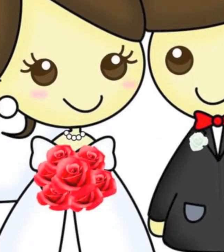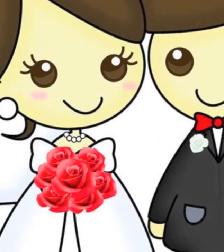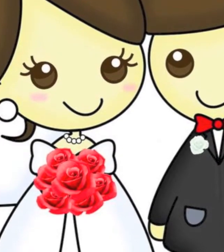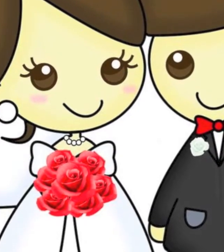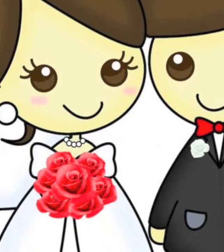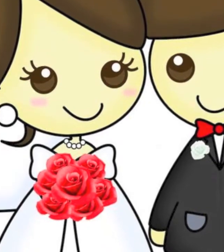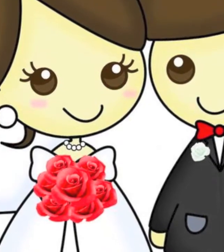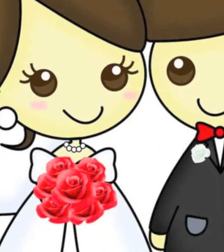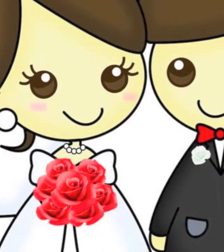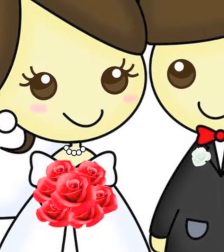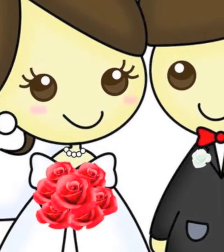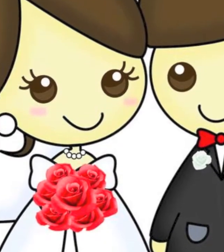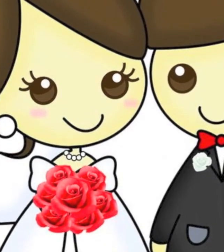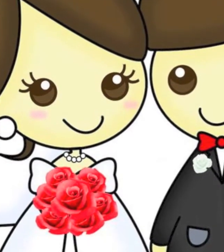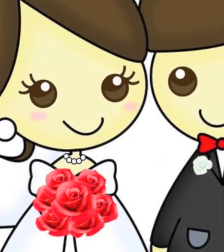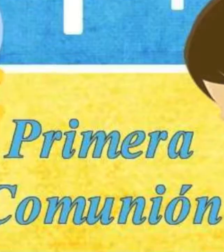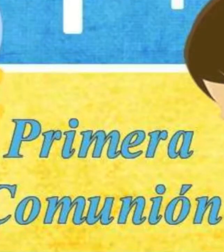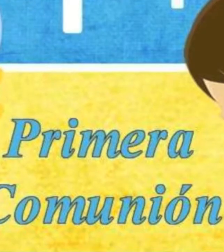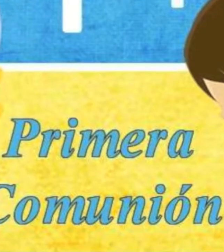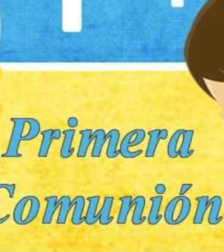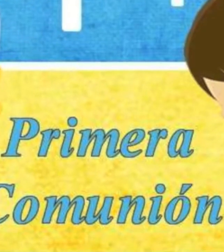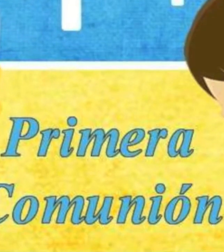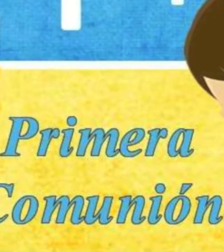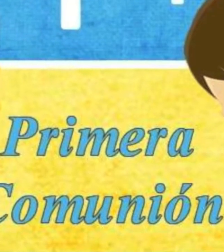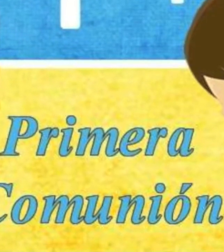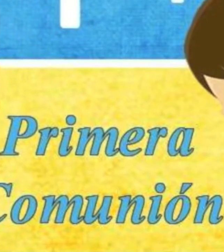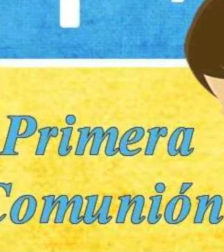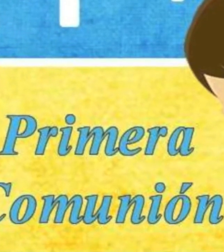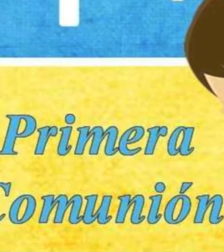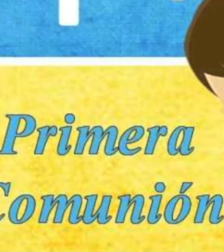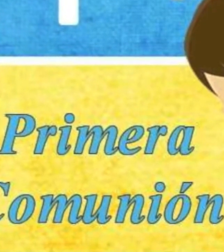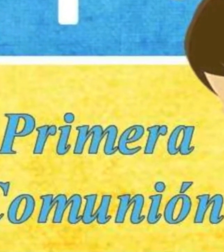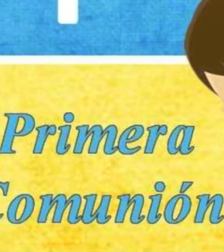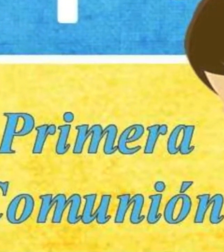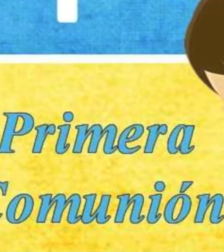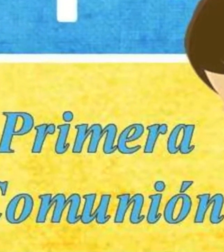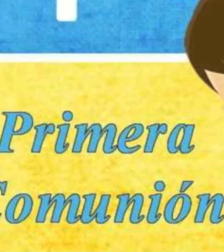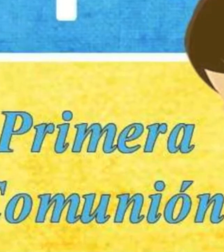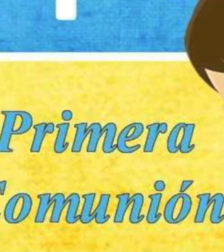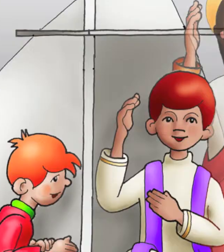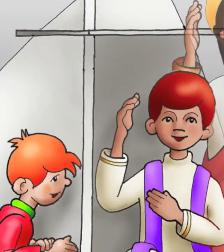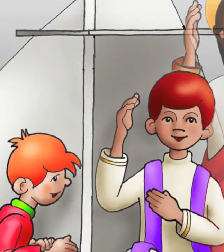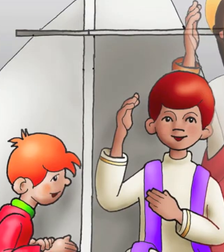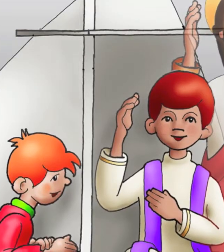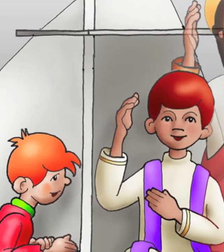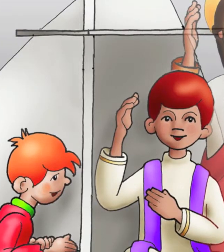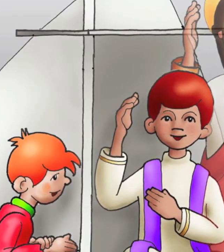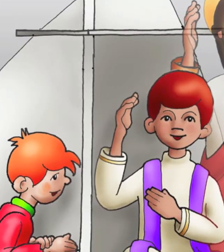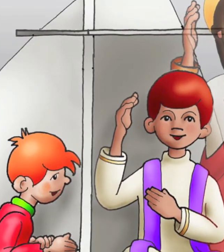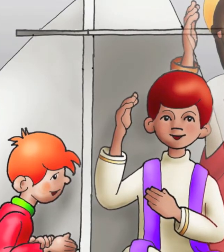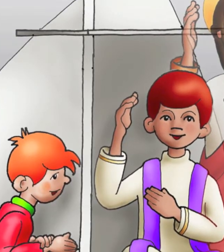video